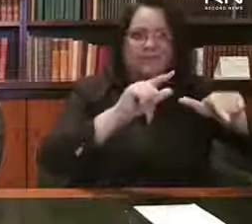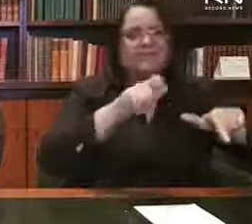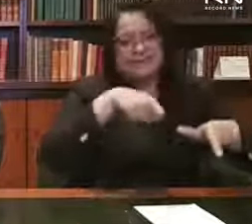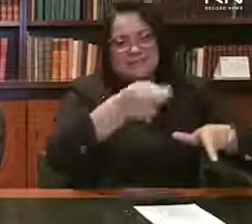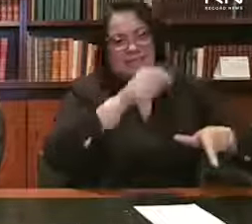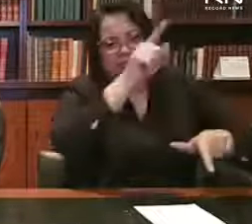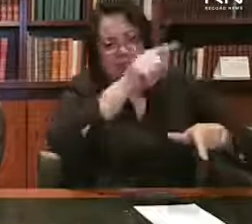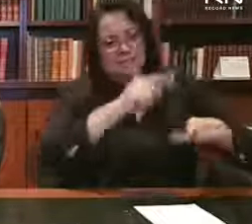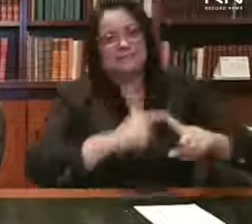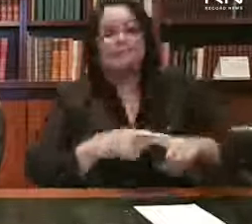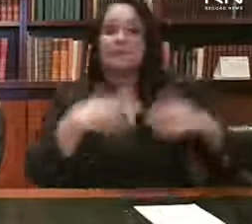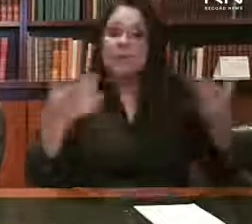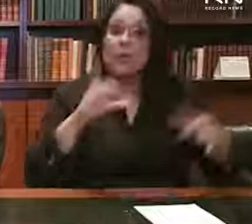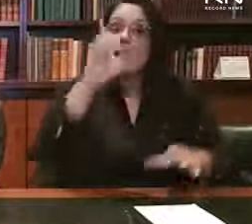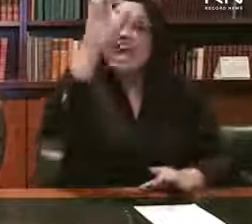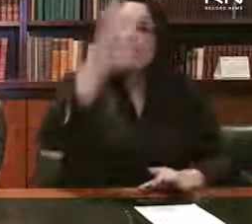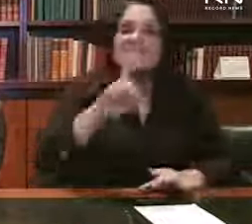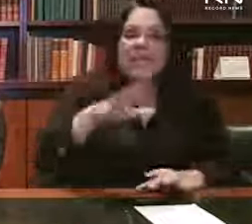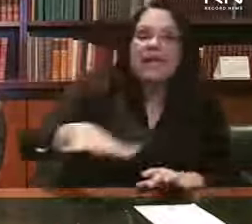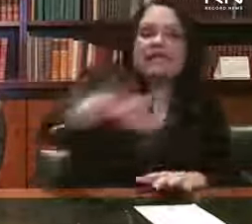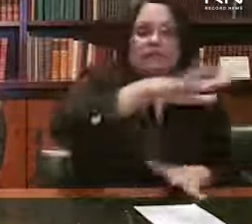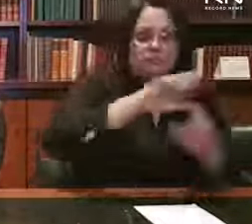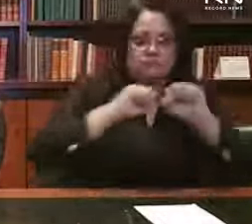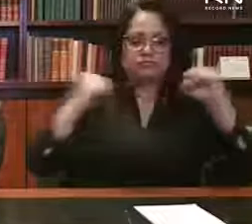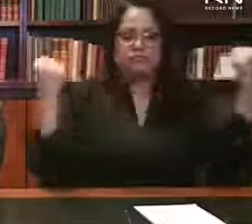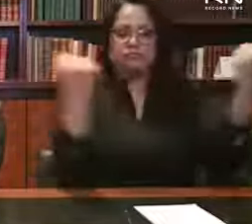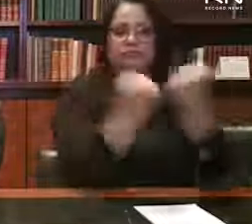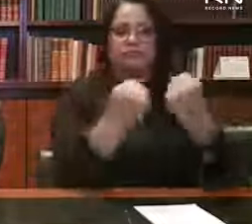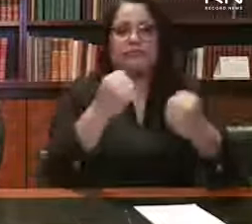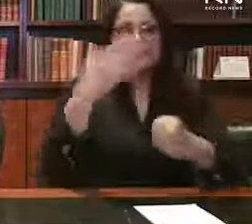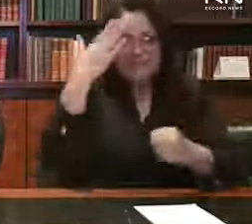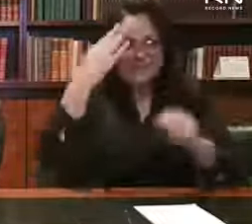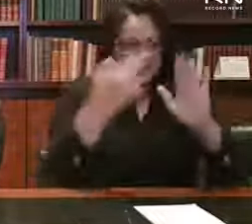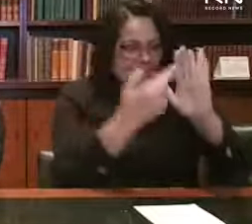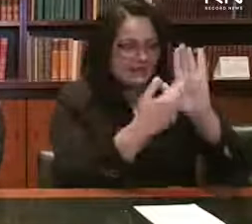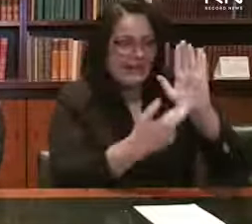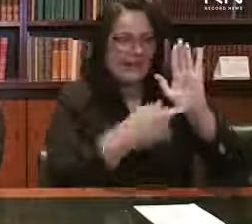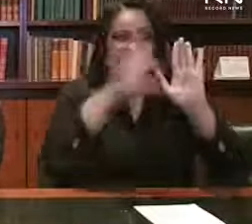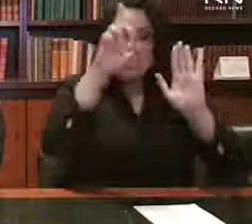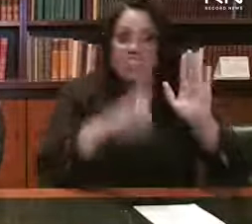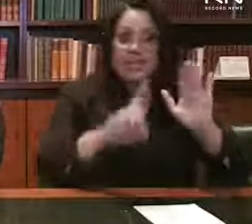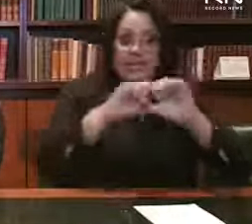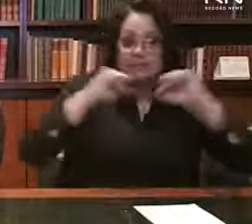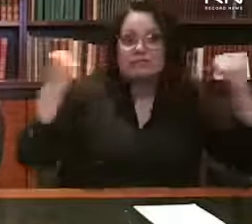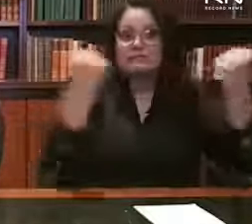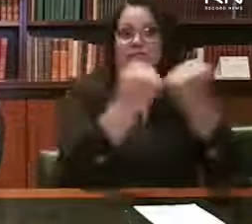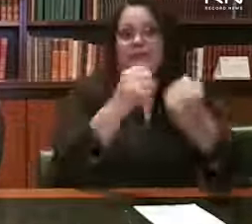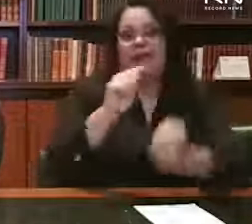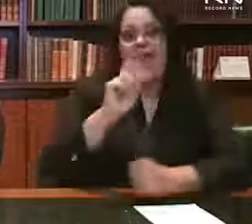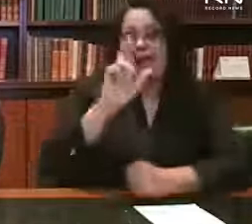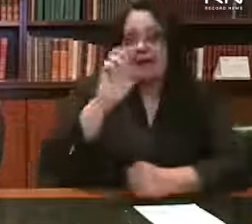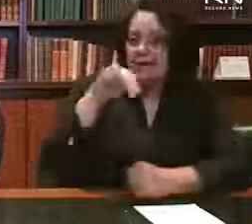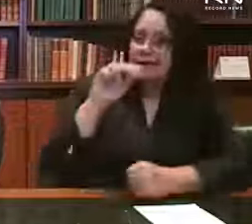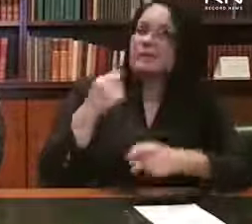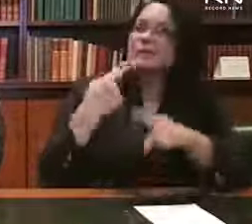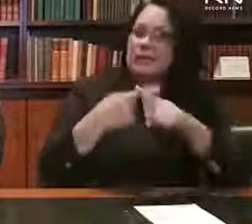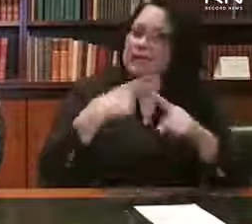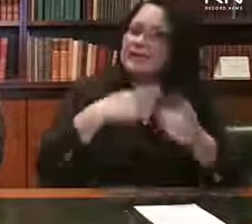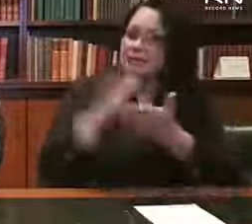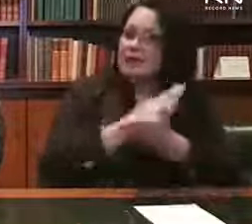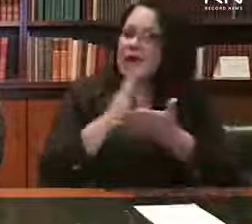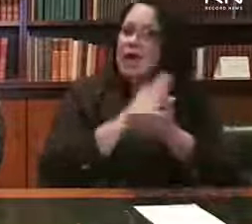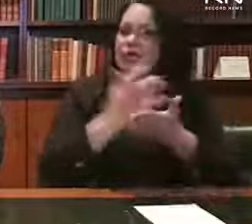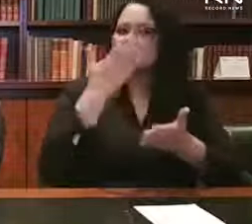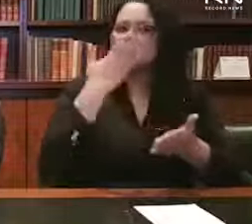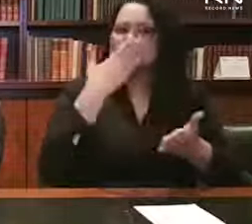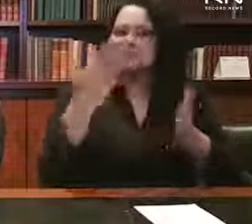direito de arena é muito importante, porque há um conflito entre alguns clubes, o tocante é isso e